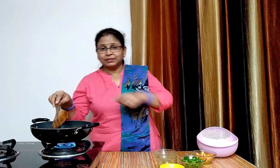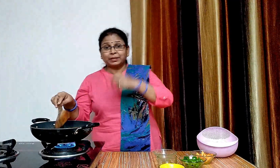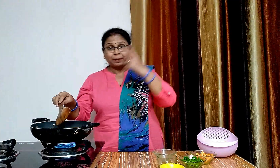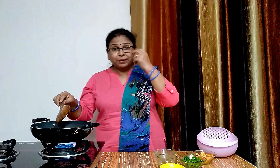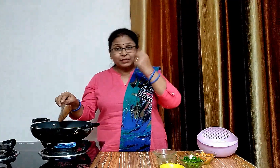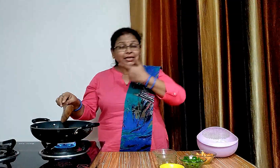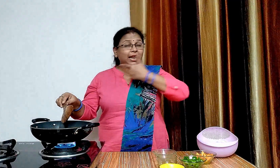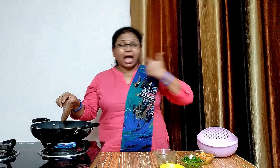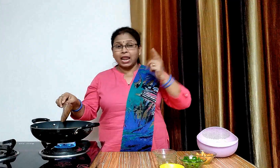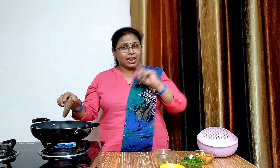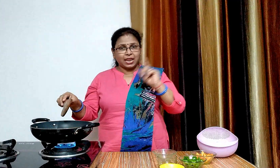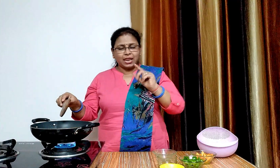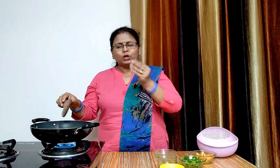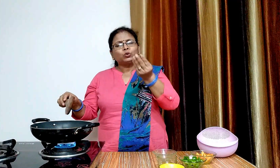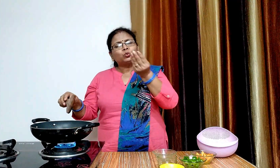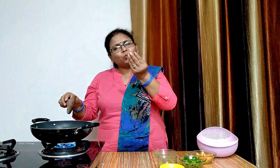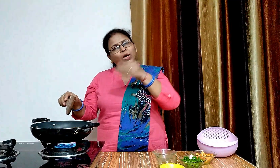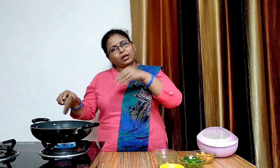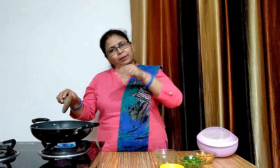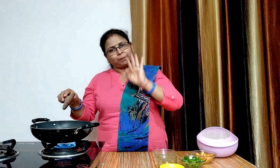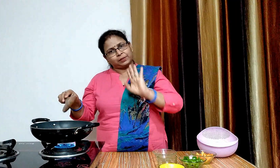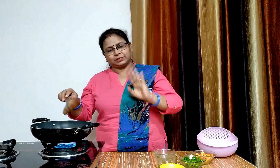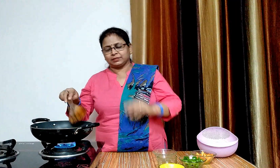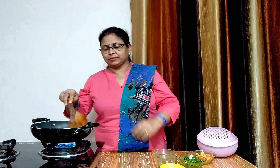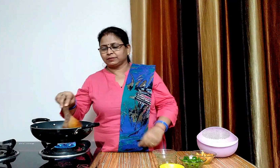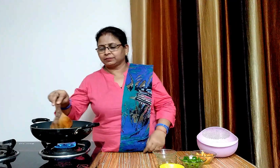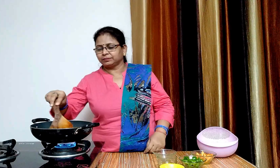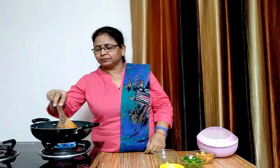प्यास को गोले ब्राॉंड नहीं करेंगे बस हलका सही फ्राइ करेंगे